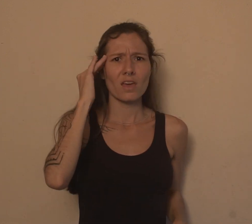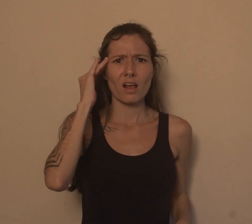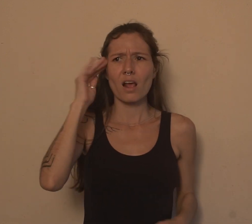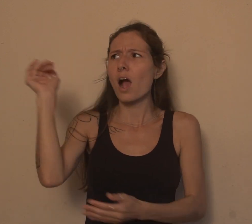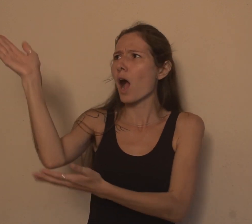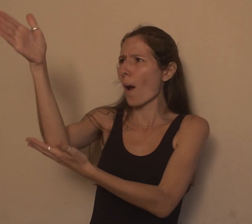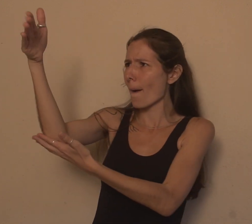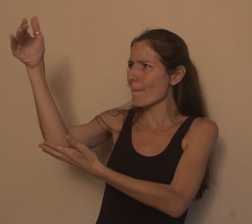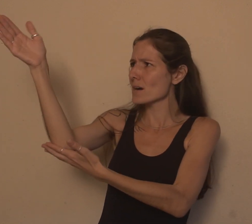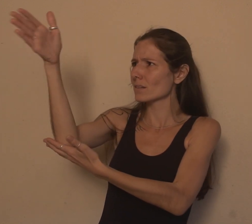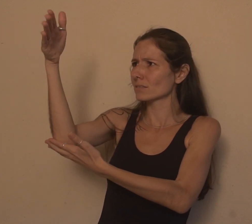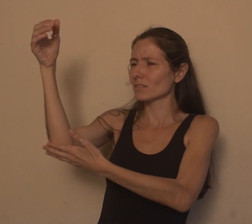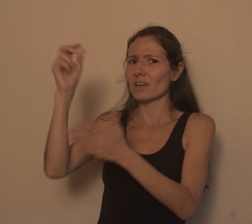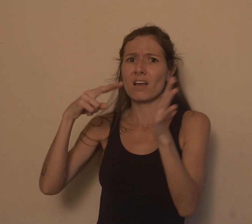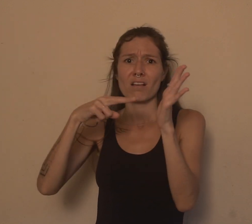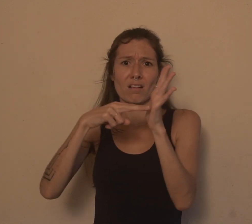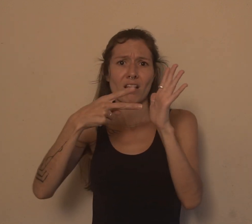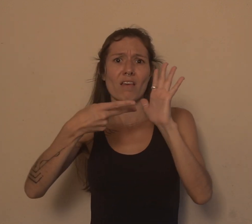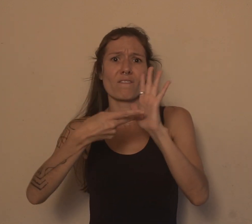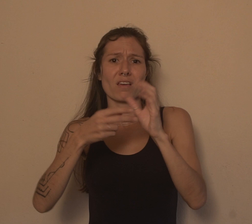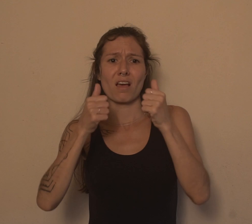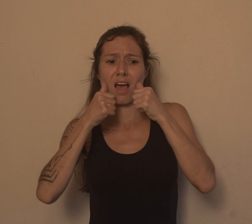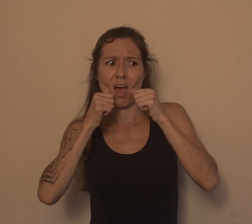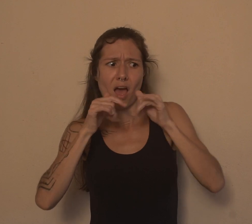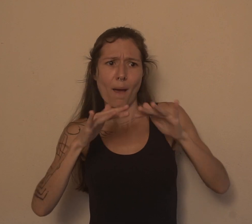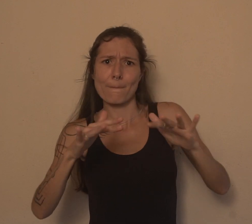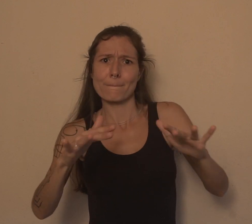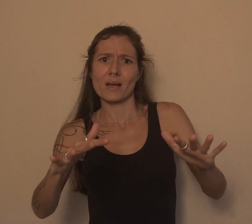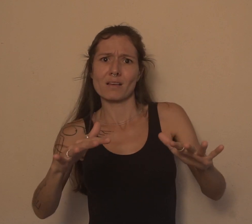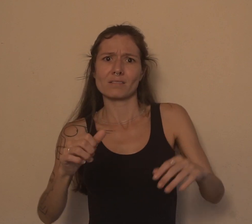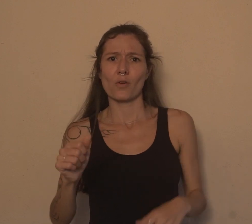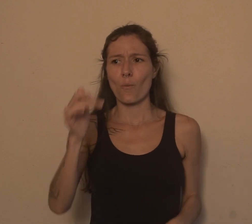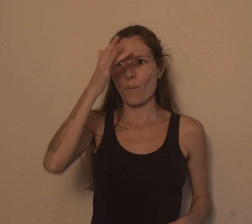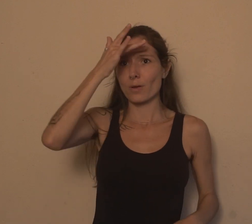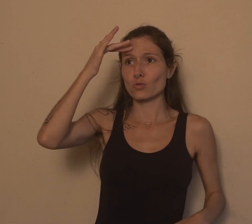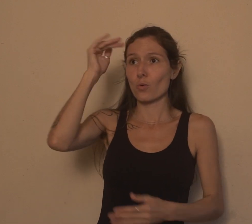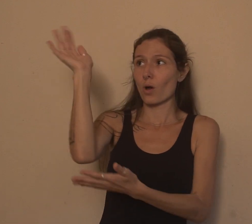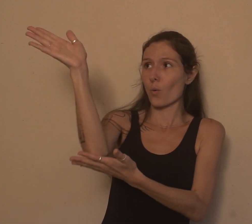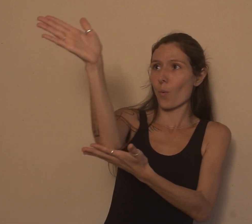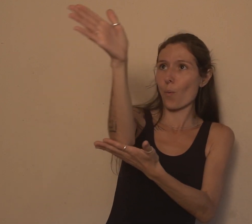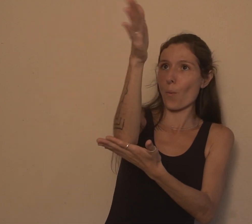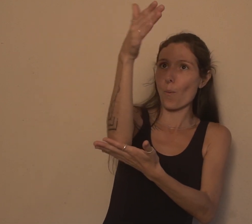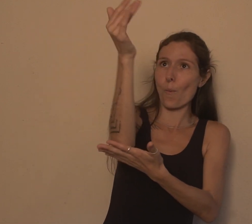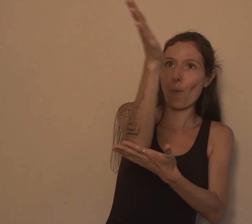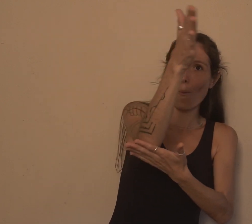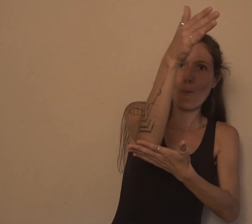representa o símbolo da bença, né? Quando o Alféli gira ela pra cá, muitos não sabem qual é a dispersão